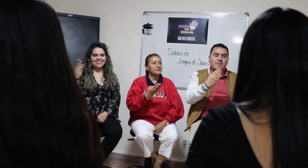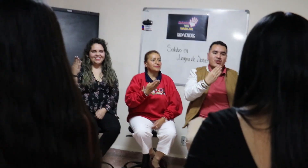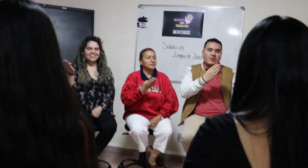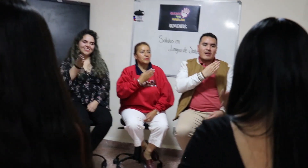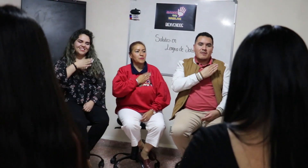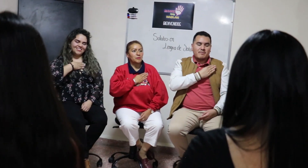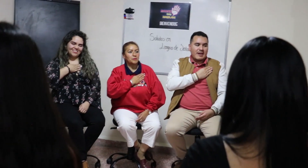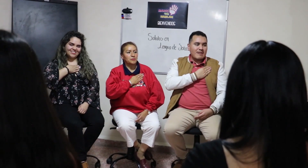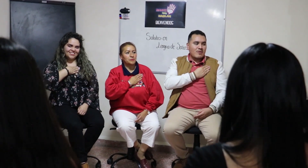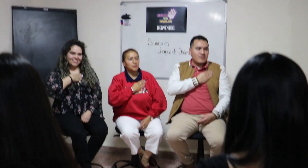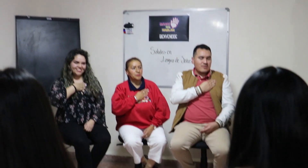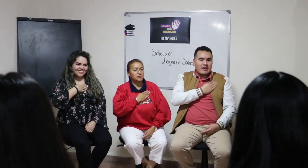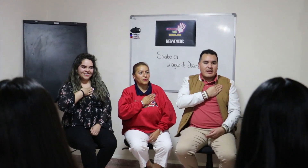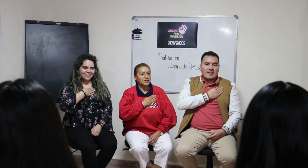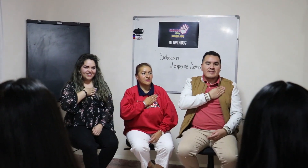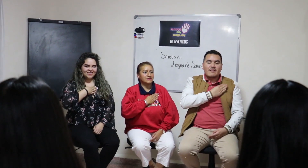estos jóvenes buscan amenizar la comunicación.